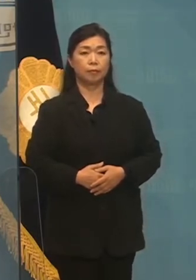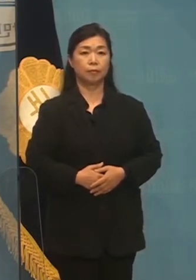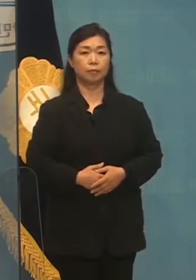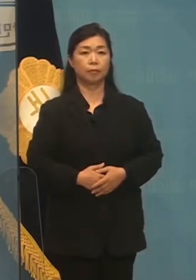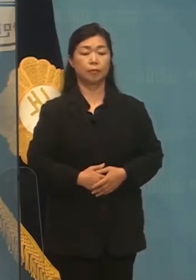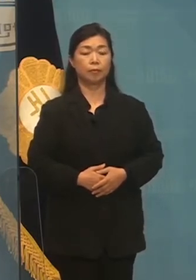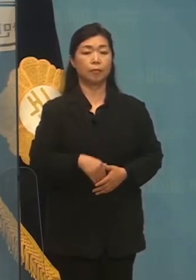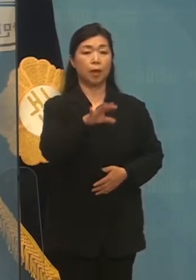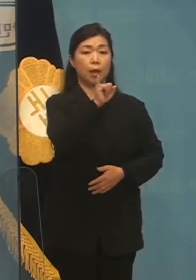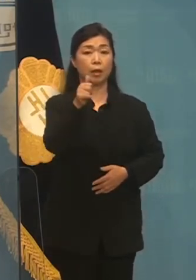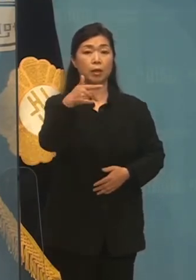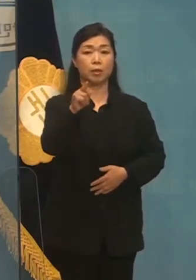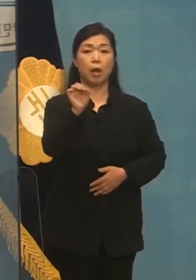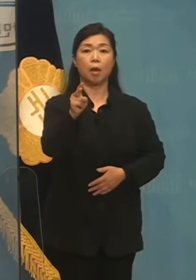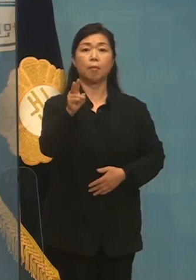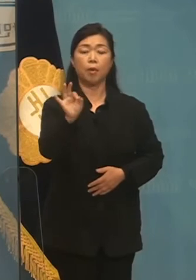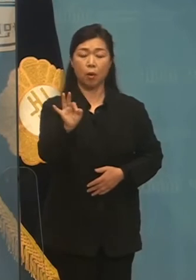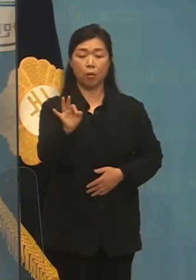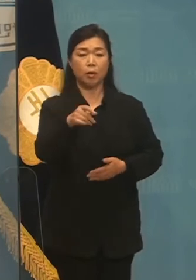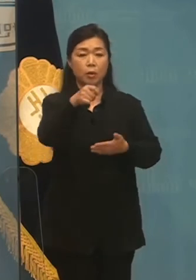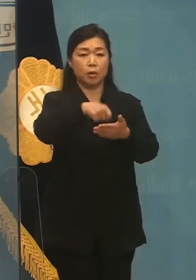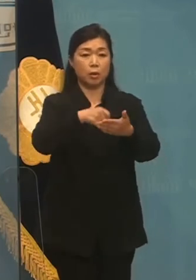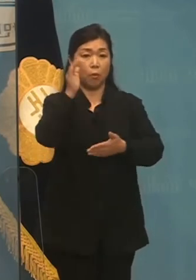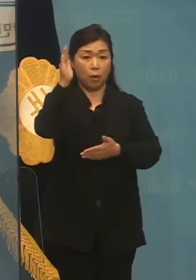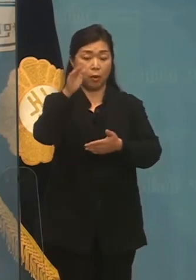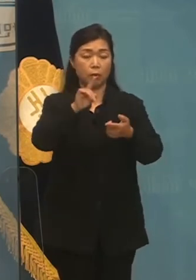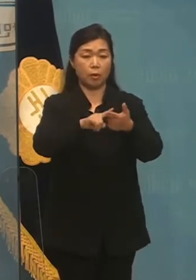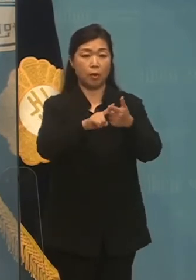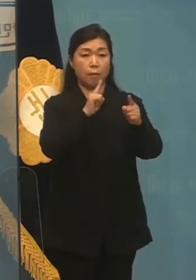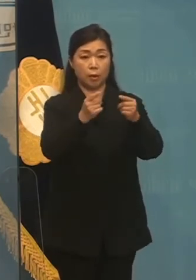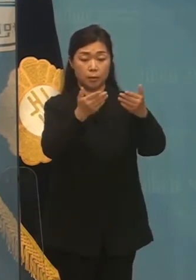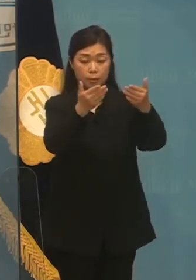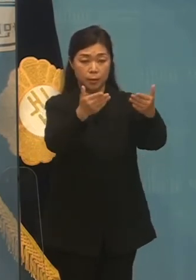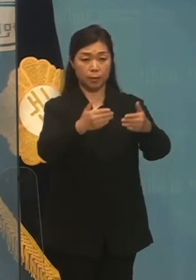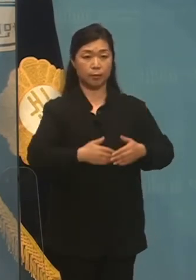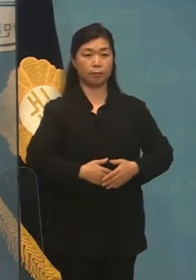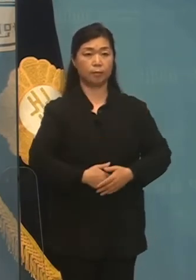이재명 지사 기자회견 관련 구두 동편입니다.